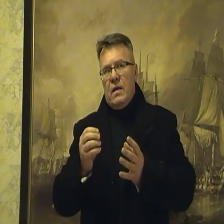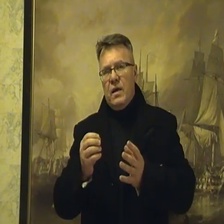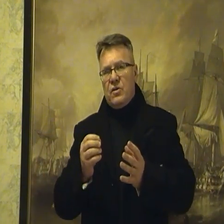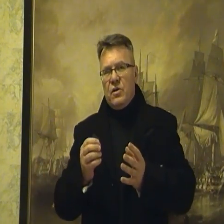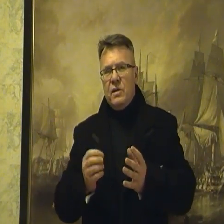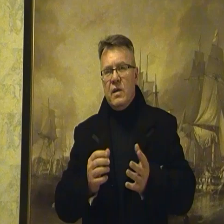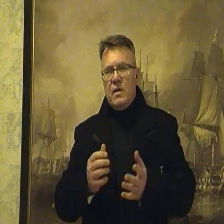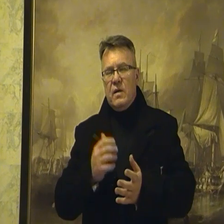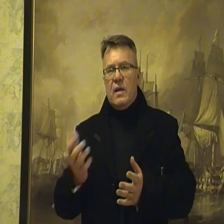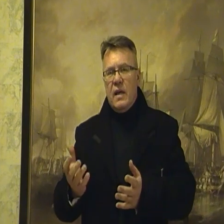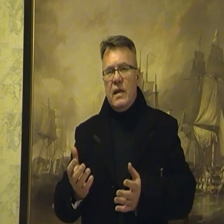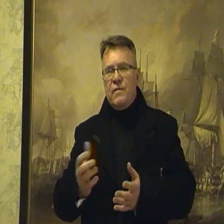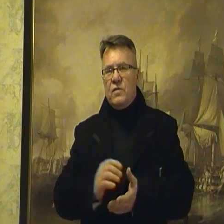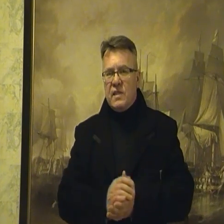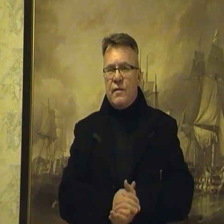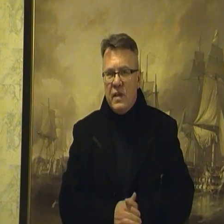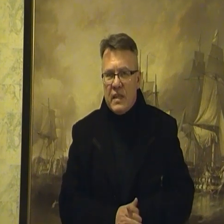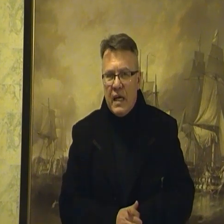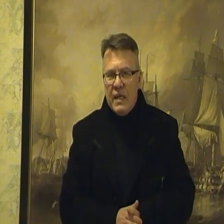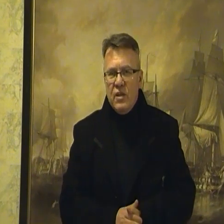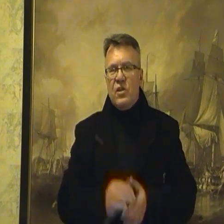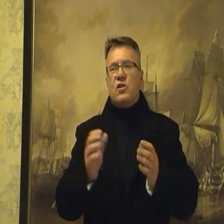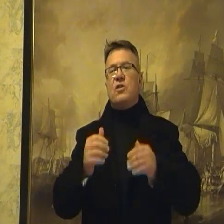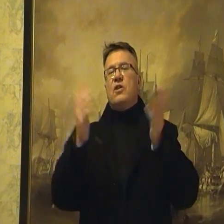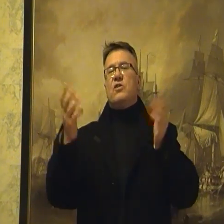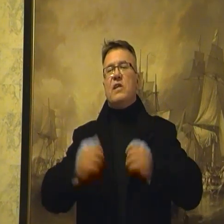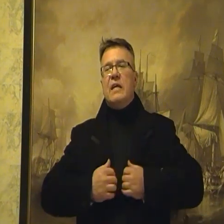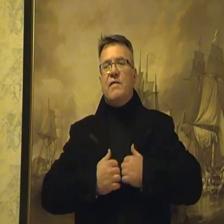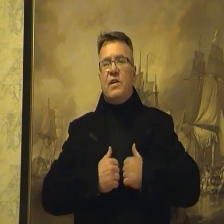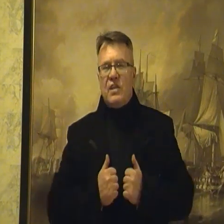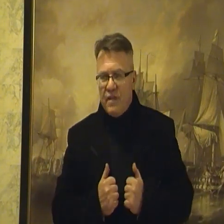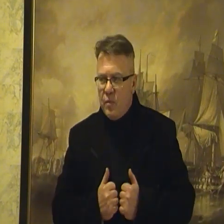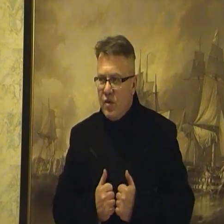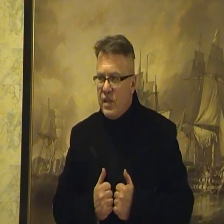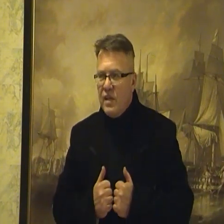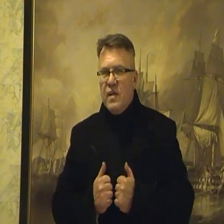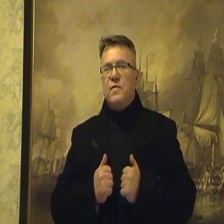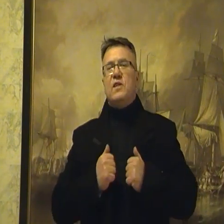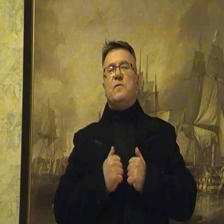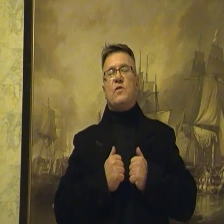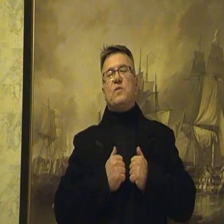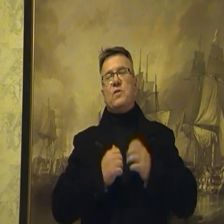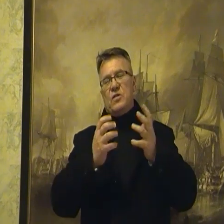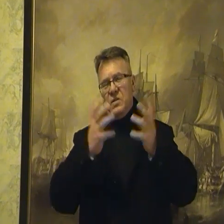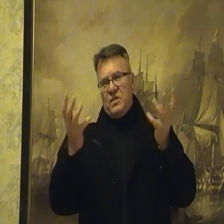że oni chlali wódę z gwinta i się cieszyli, że Warszawa płonie, bo w ten sposób oni sobie